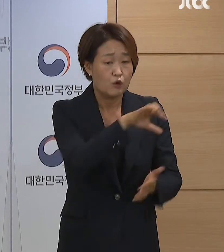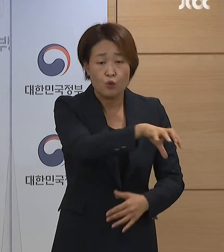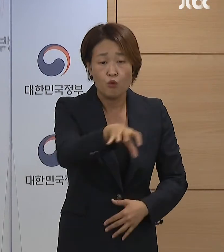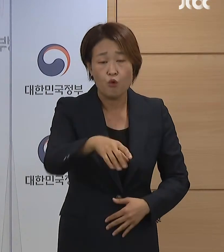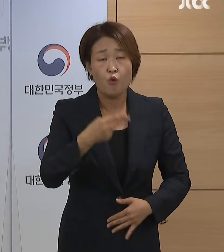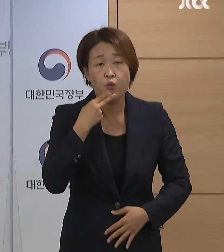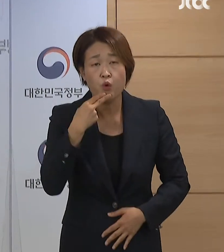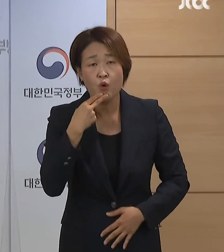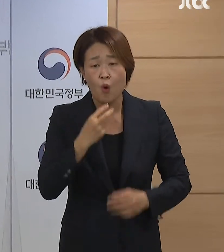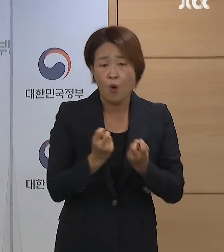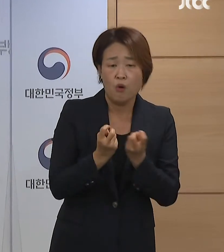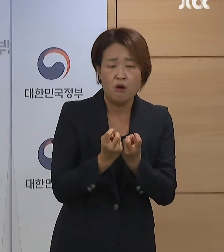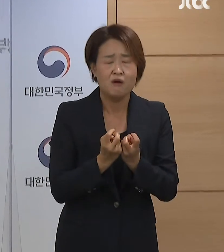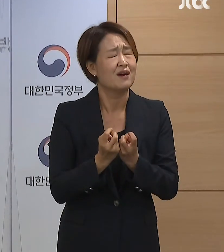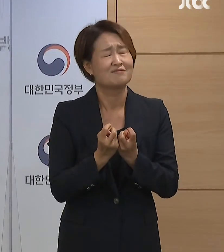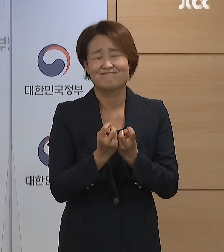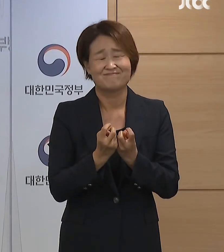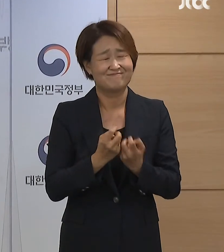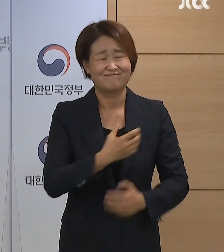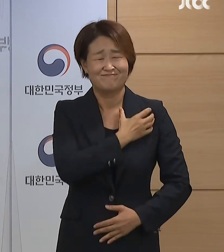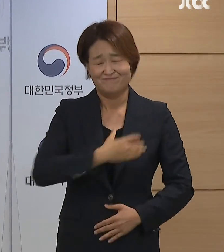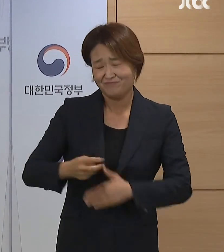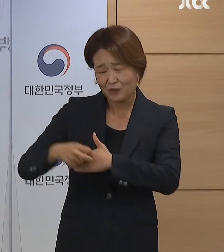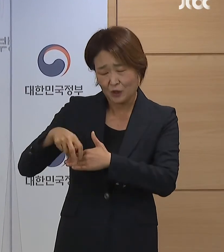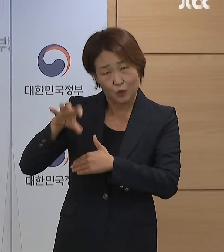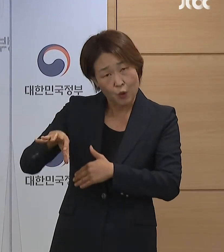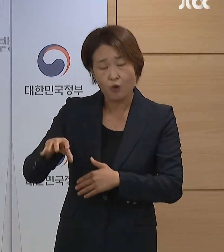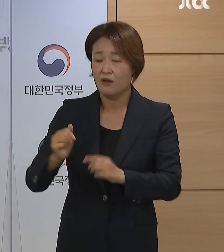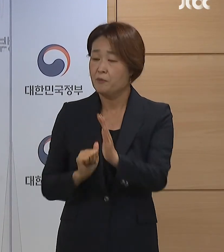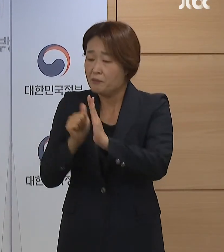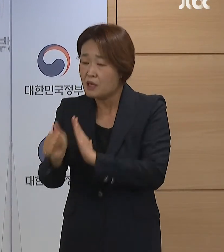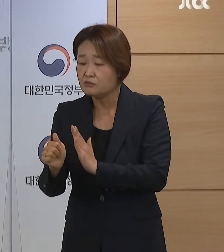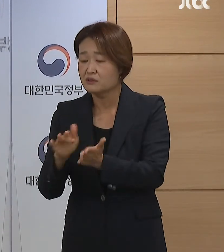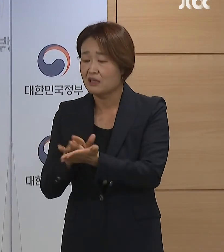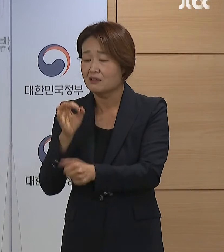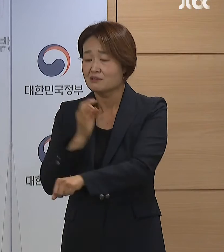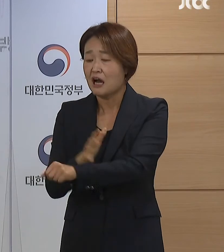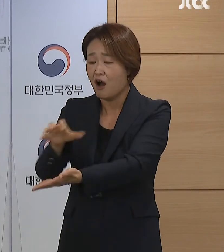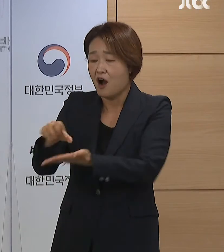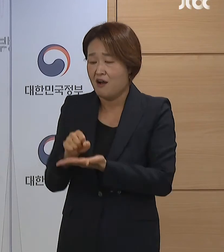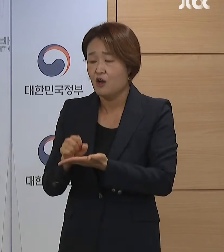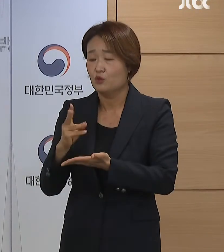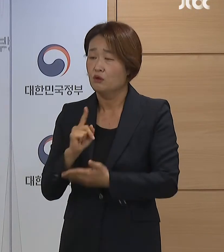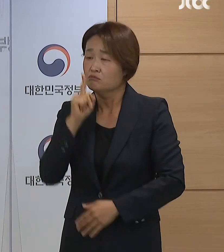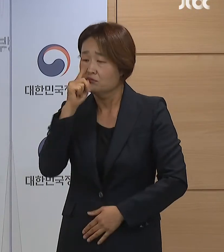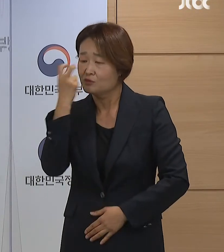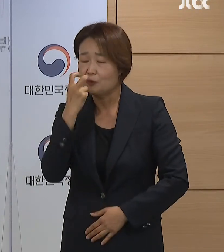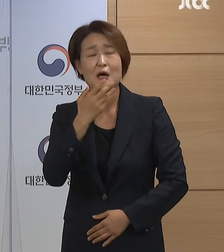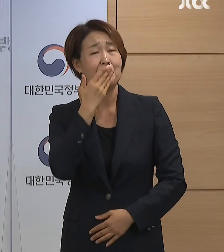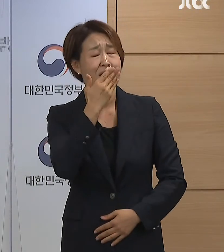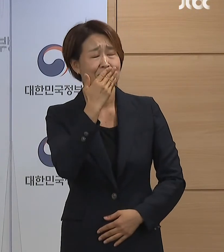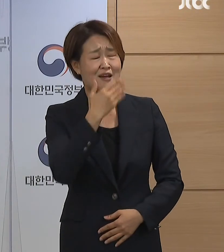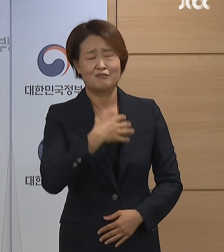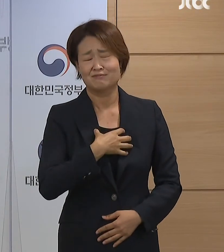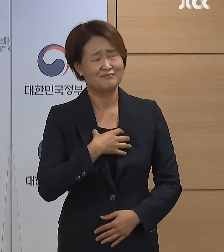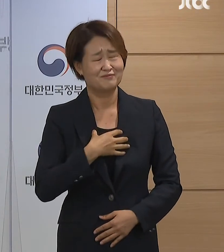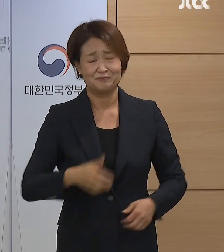지역보건소를 통해서라도 처방이 가능하고 먹는 약을 받으실 있도록 저희가 만들겠습니다.